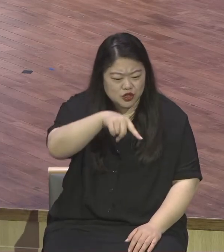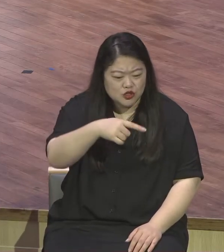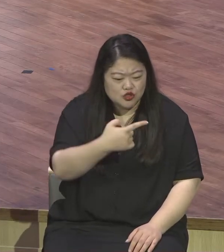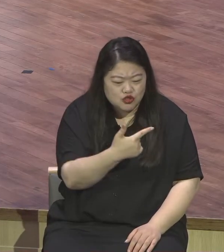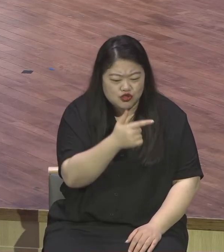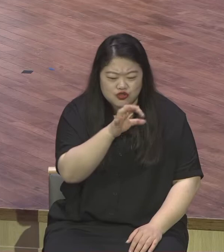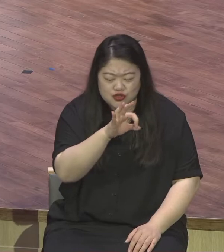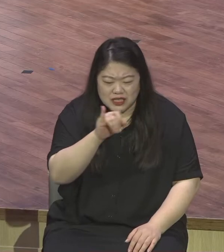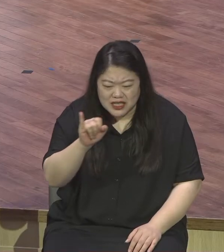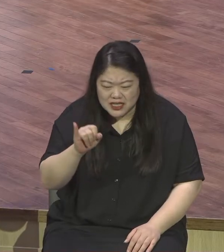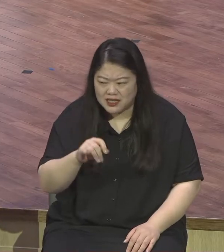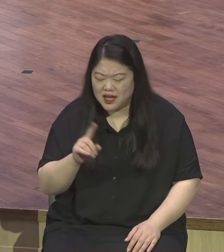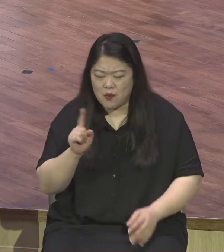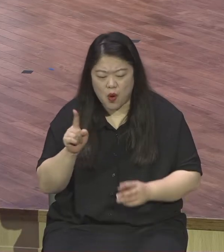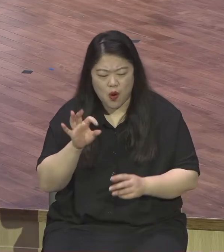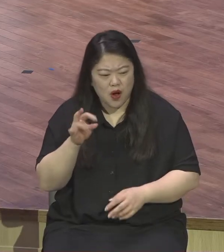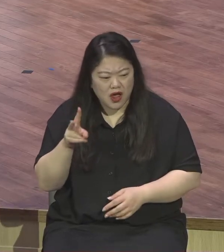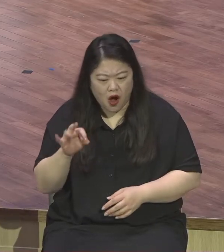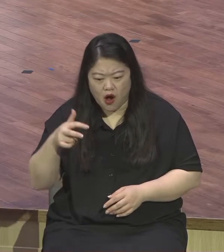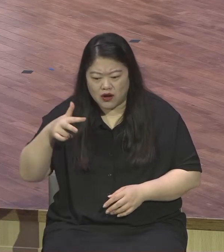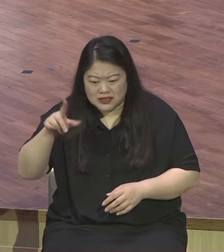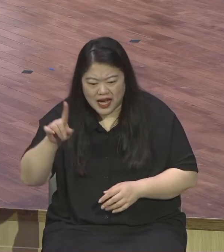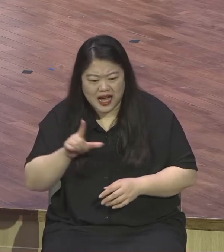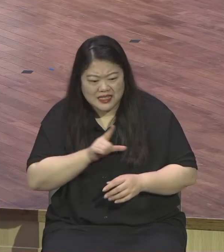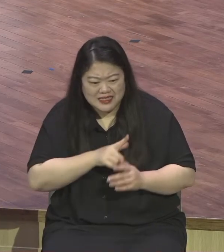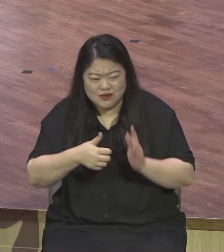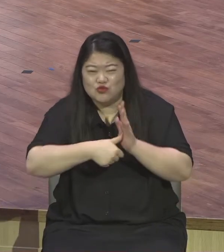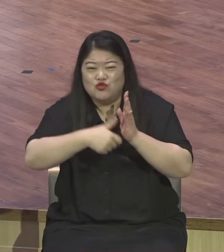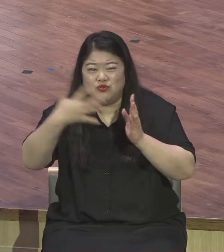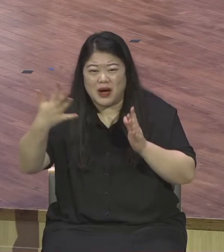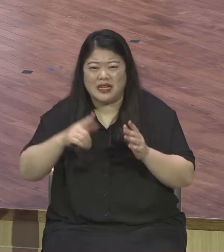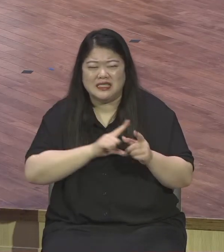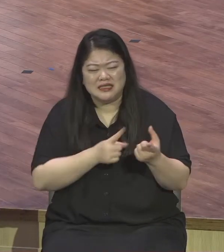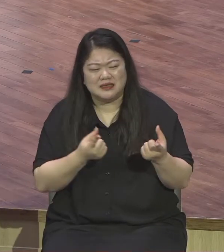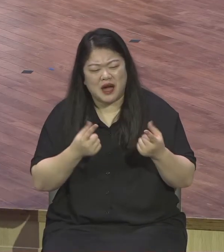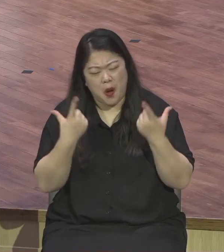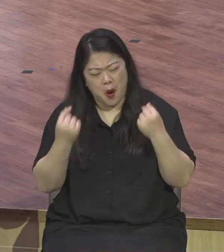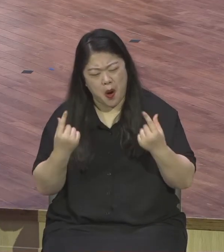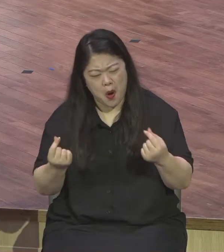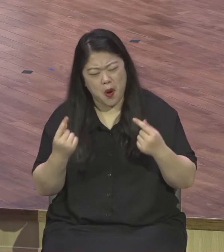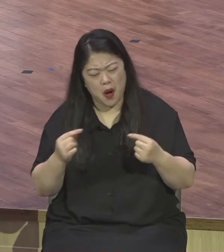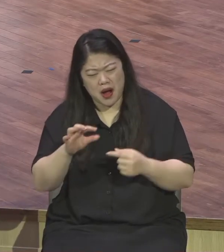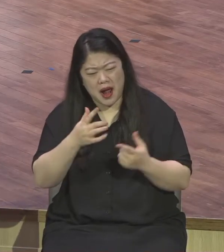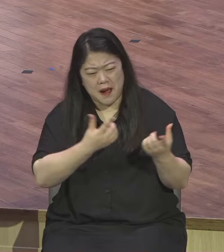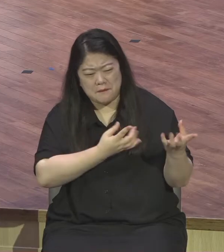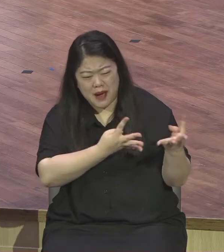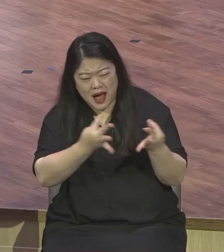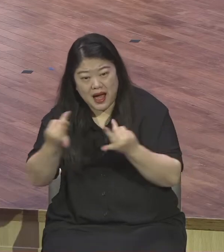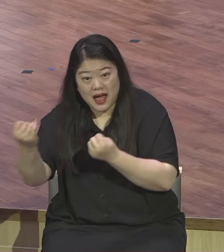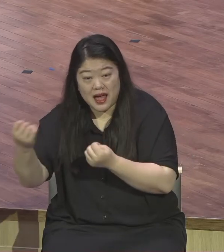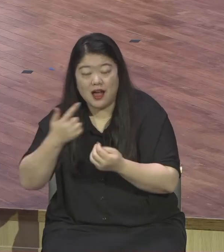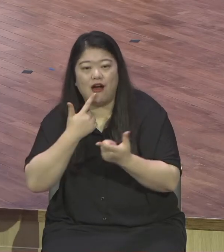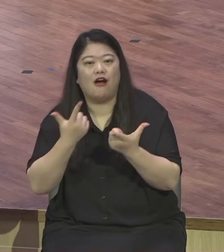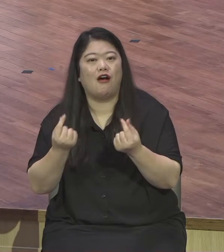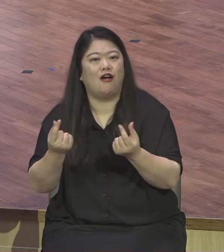마리아의 이 가정은 지금으로 말하면 결손 가정입니다. 왜냐하면 부모님이 다